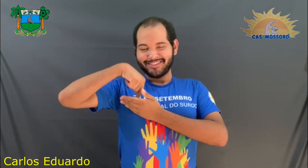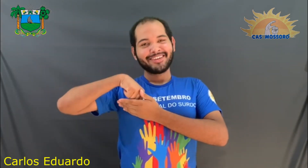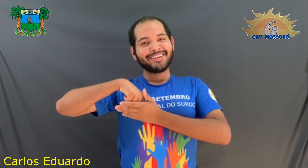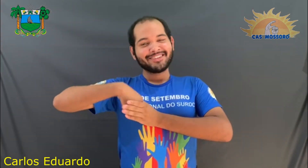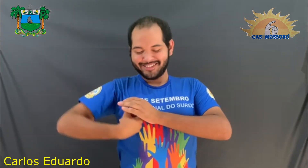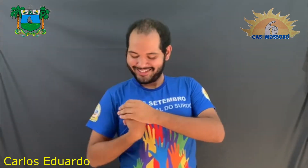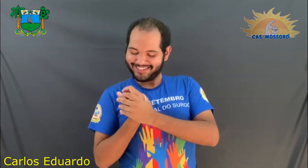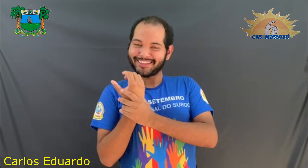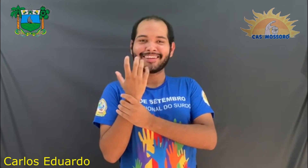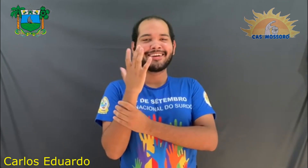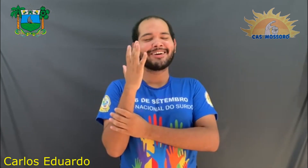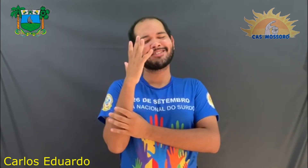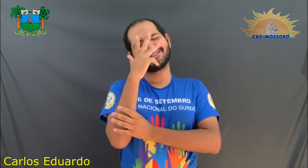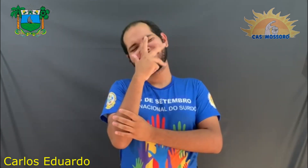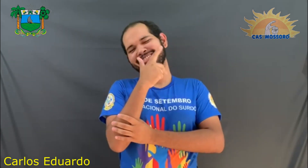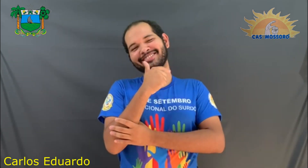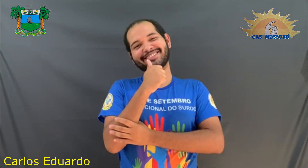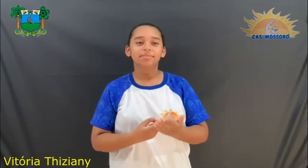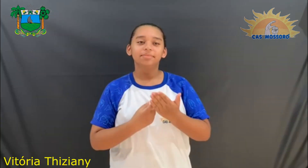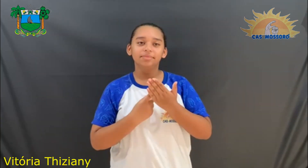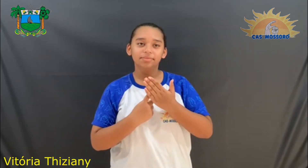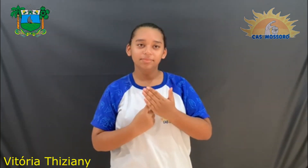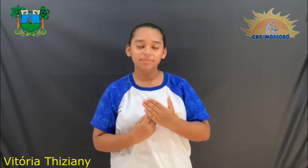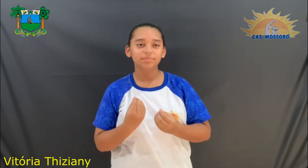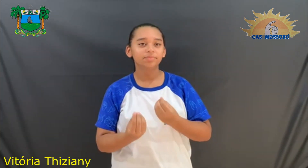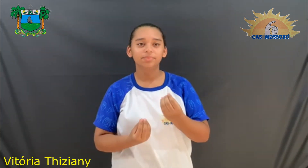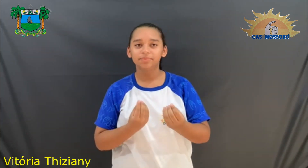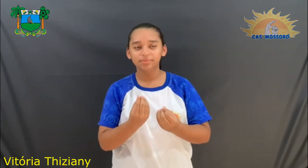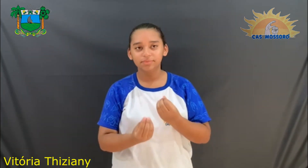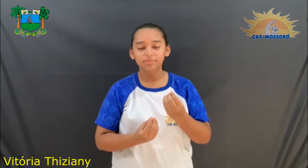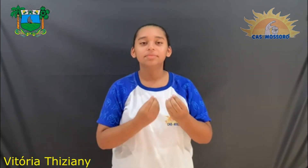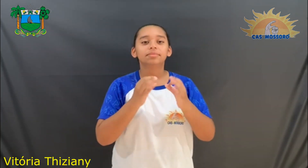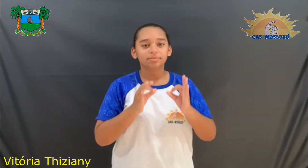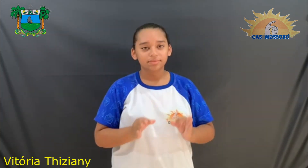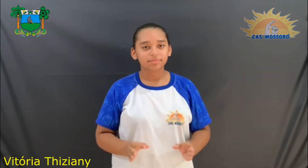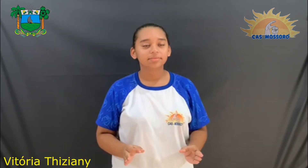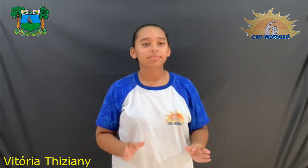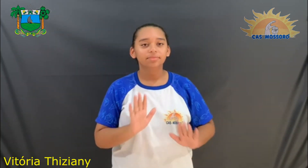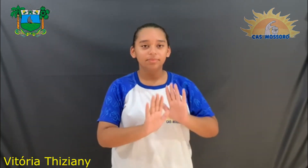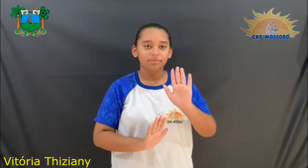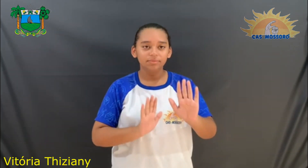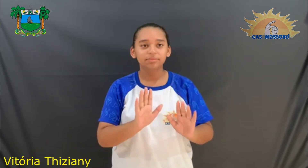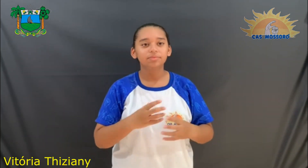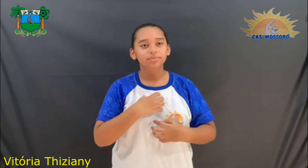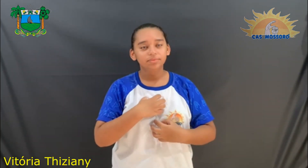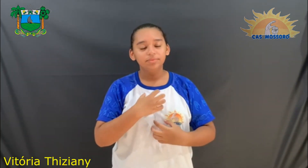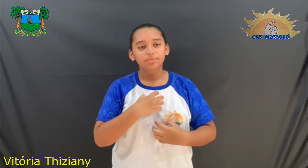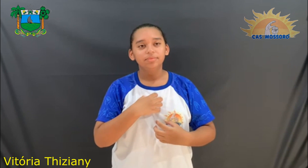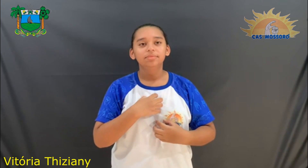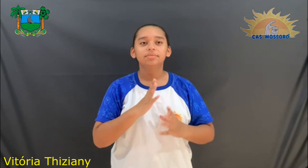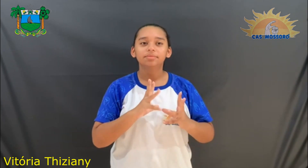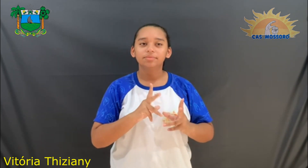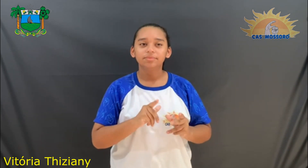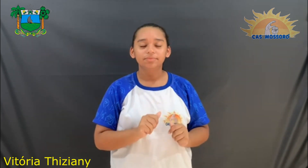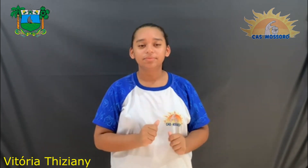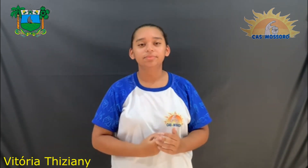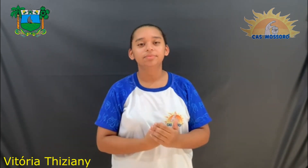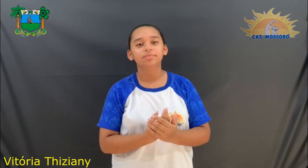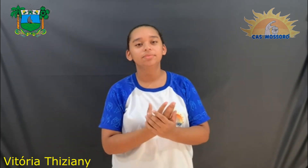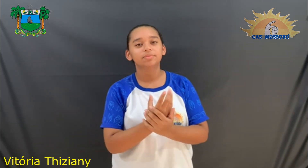E mostrar a forma certa de regar esse sentimento puro e tão fecundo. Se eu vivesse